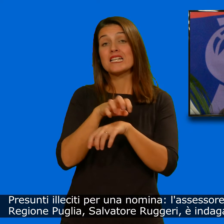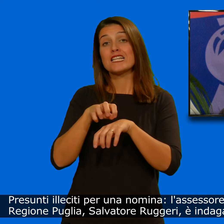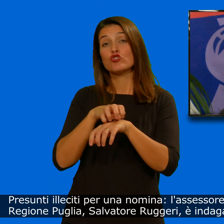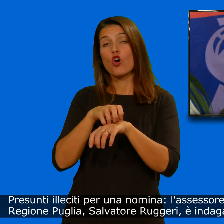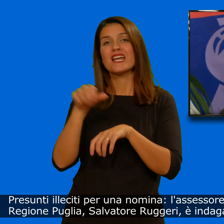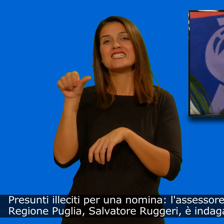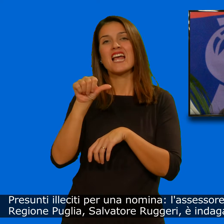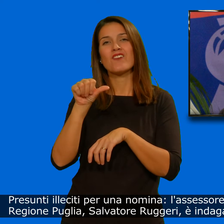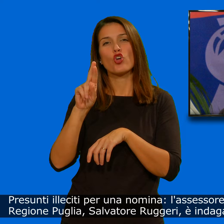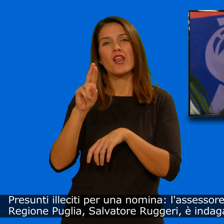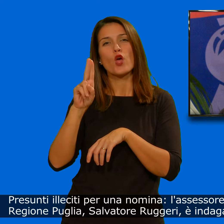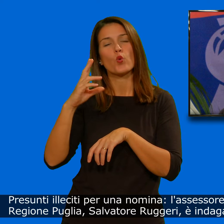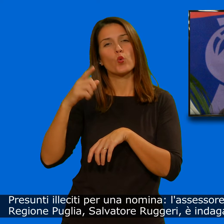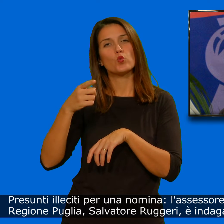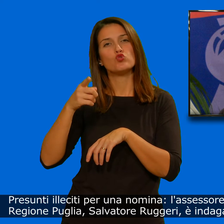è indagato dalla Procura di Foggia.